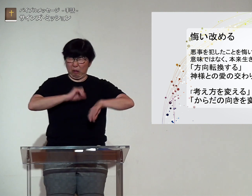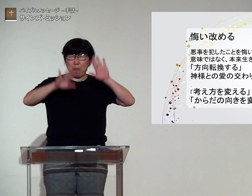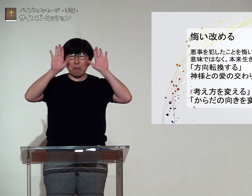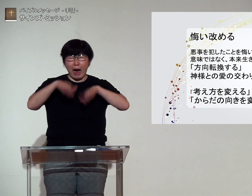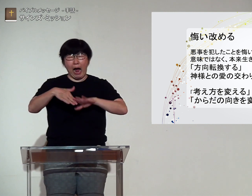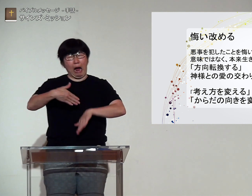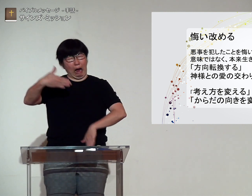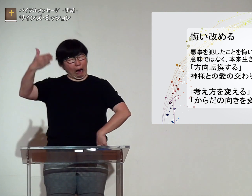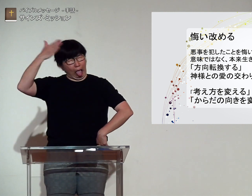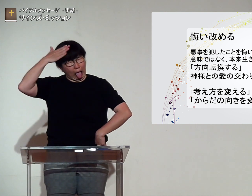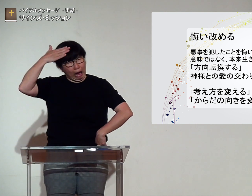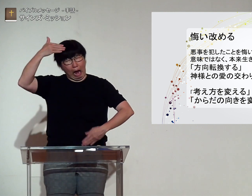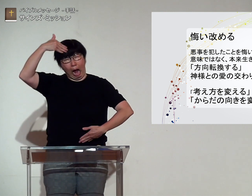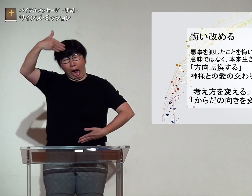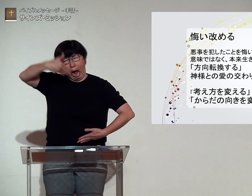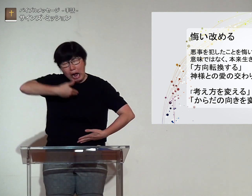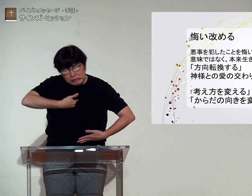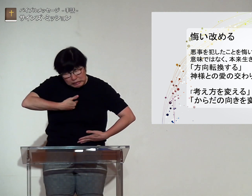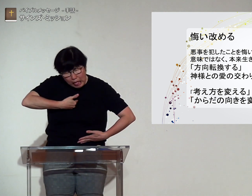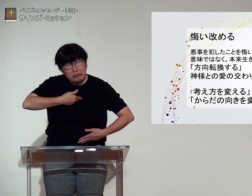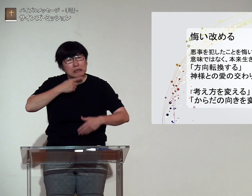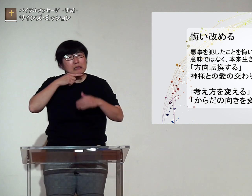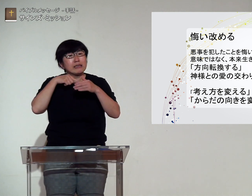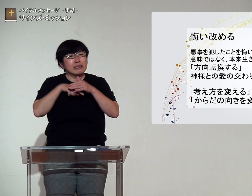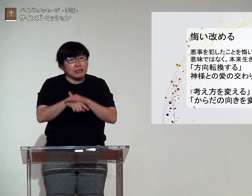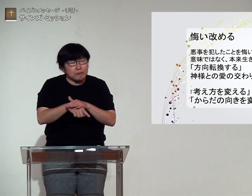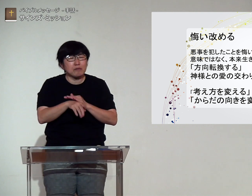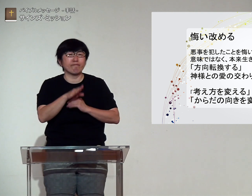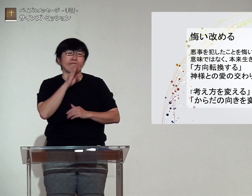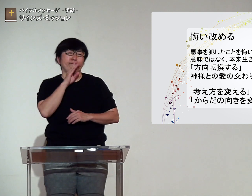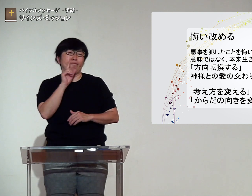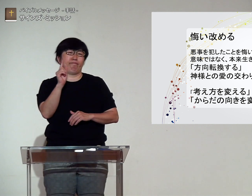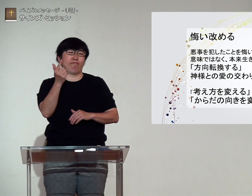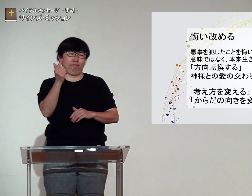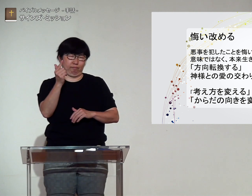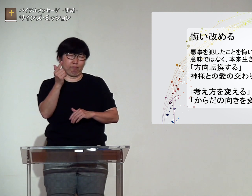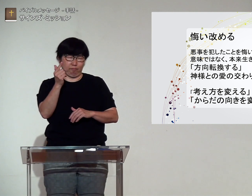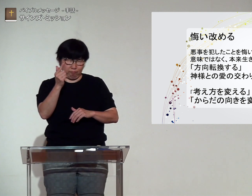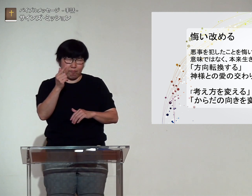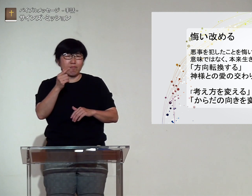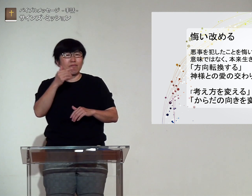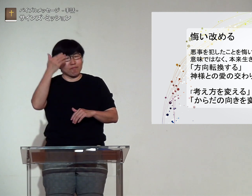私は今まで悪いことをしてきたから反省しようという意味ではなく